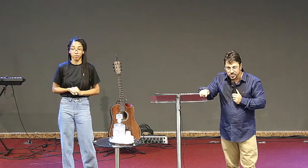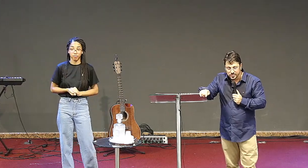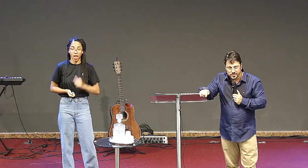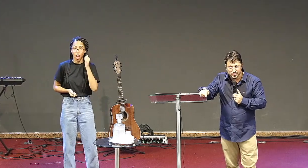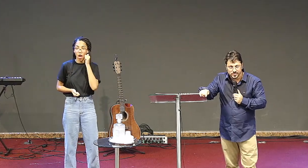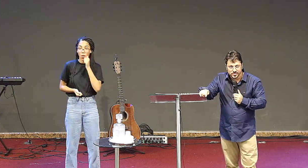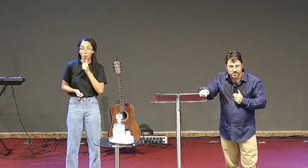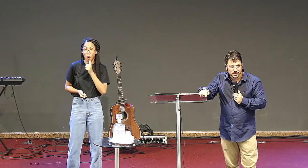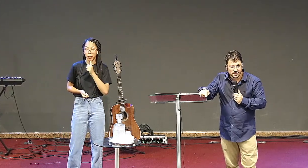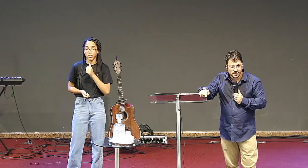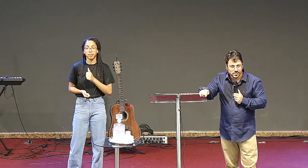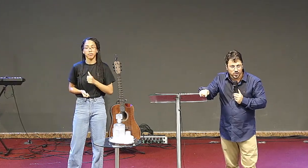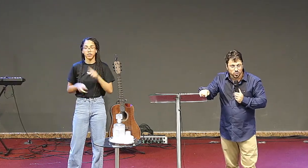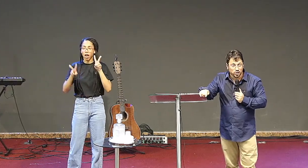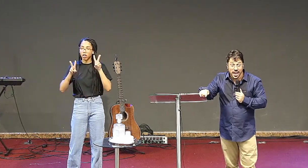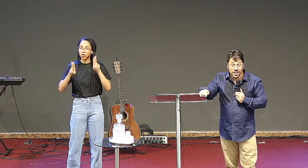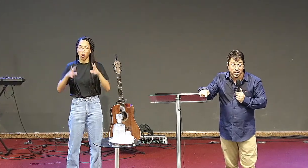outro,